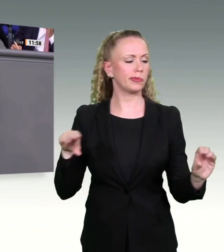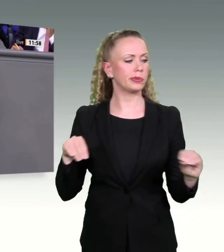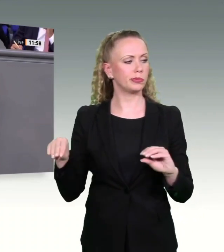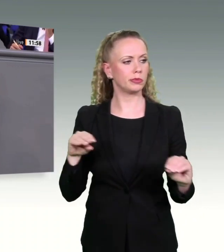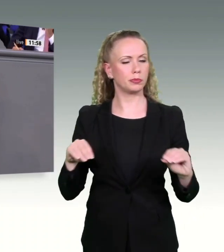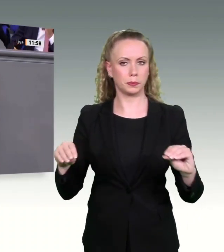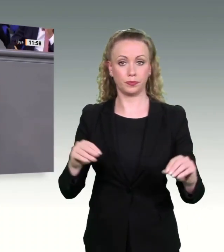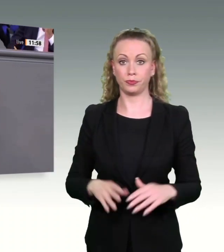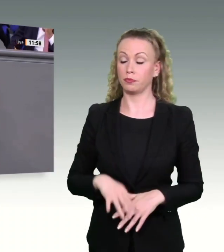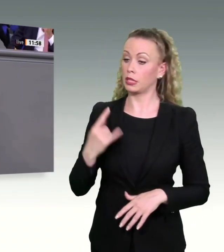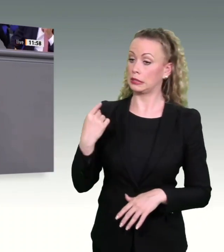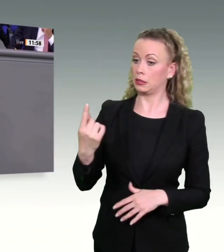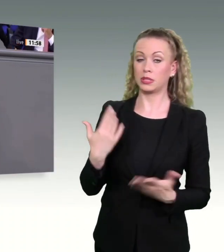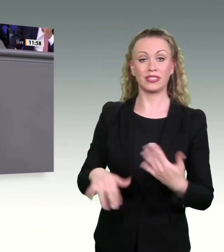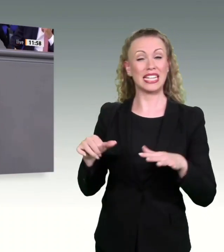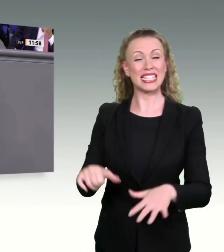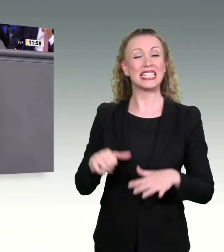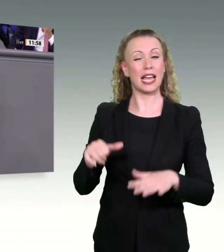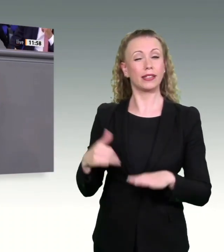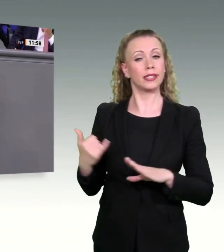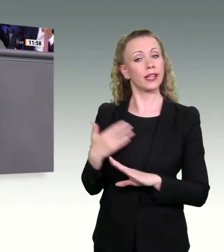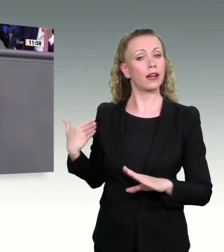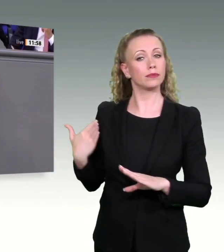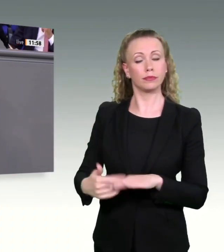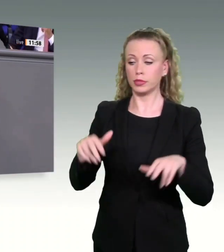Sie haben 16 Jahre hier regiert. Sie haben dafür...